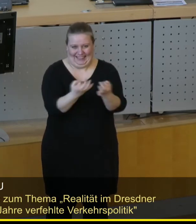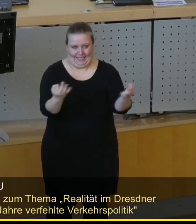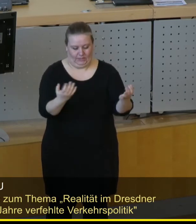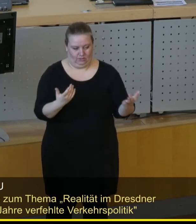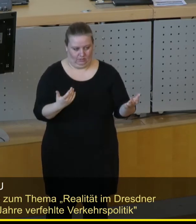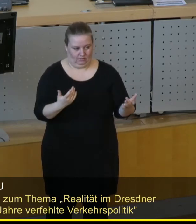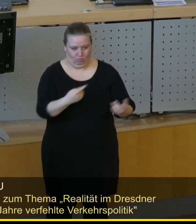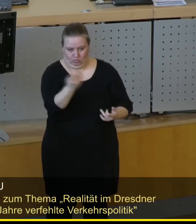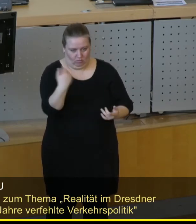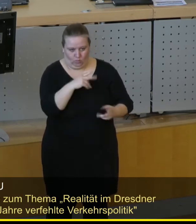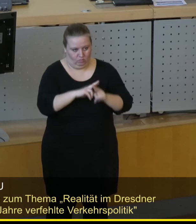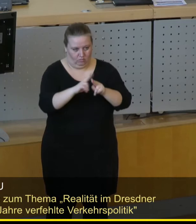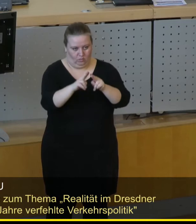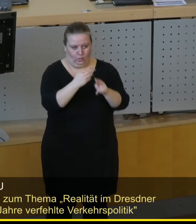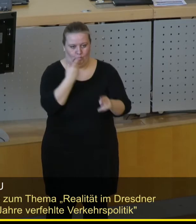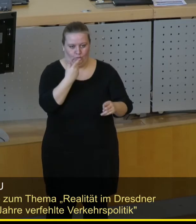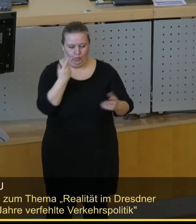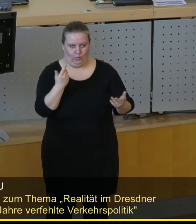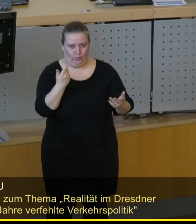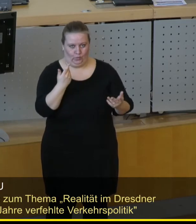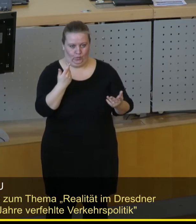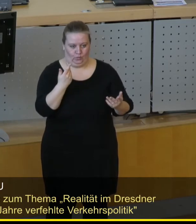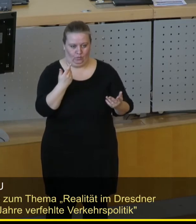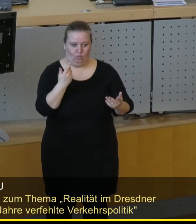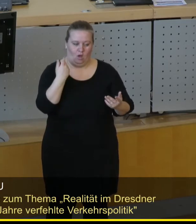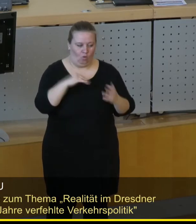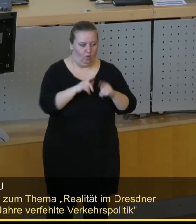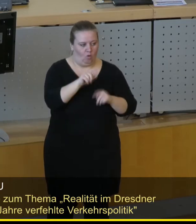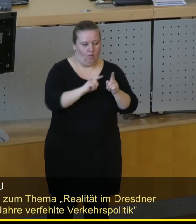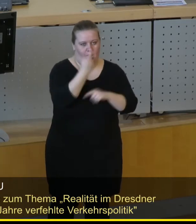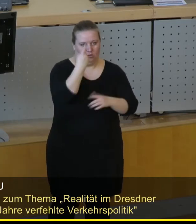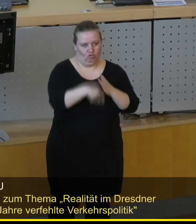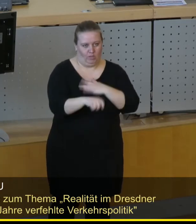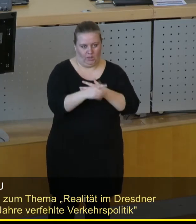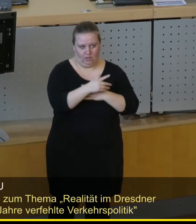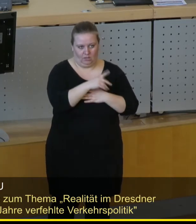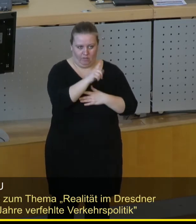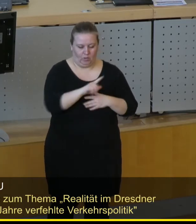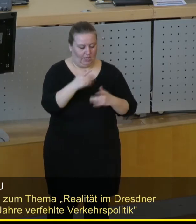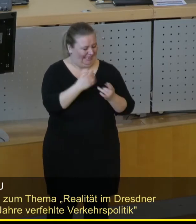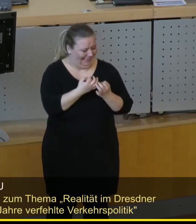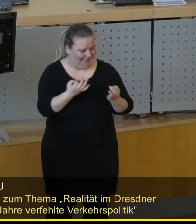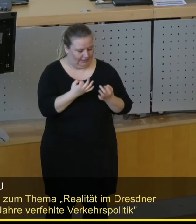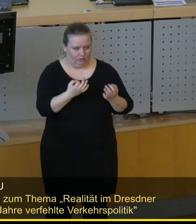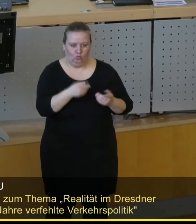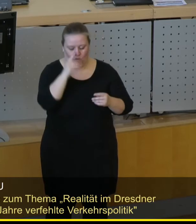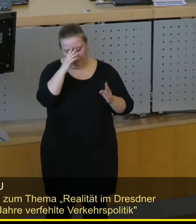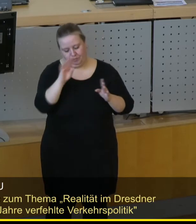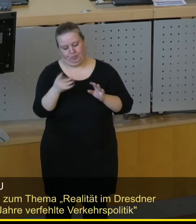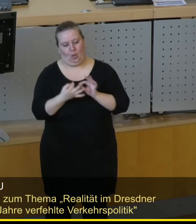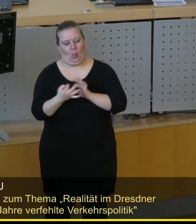von Ihrer Seite nichts, auch leider nicht von Herrn Bürgermeister Schmidt-Lamontain. Stattdessen wird sich eher mit